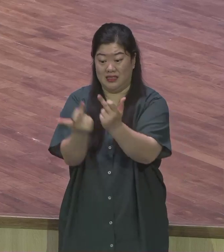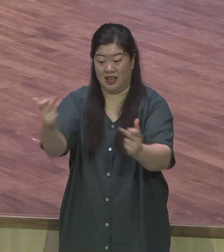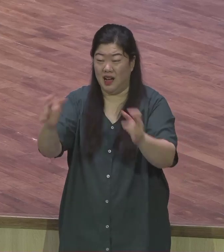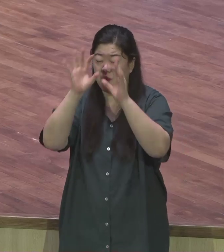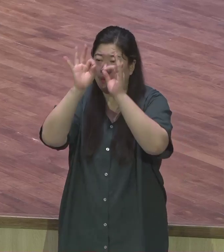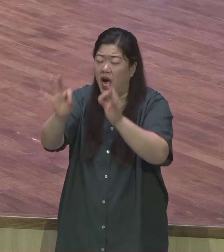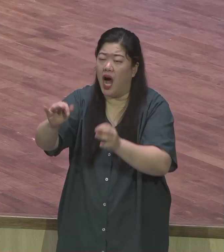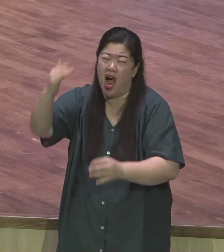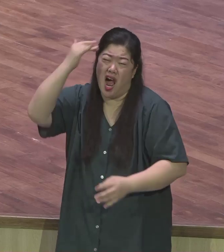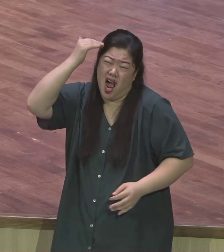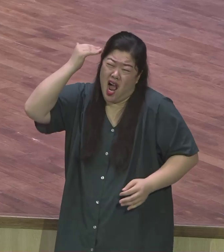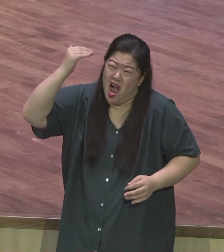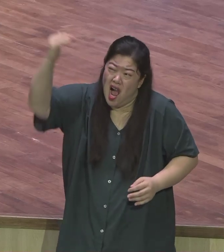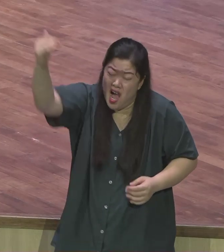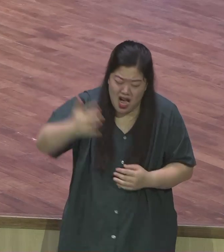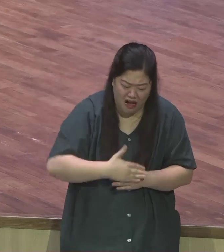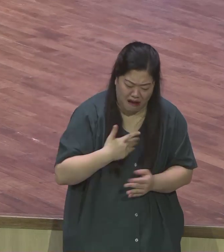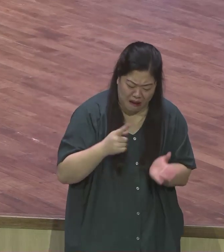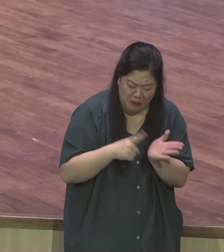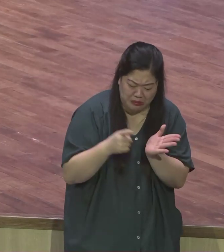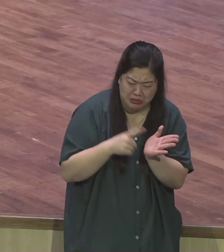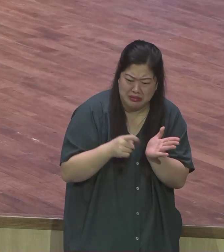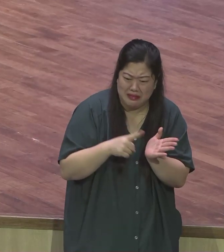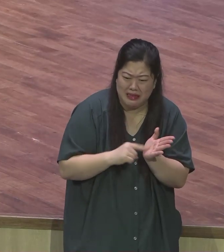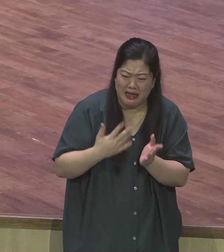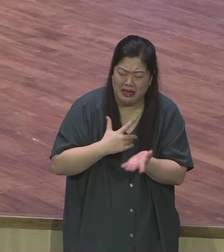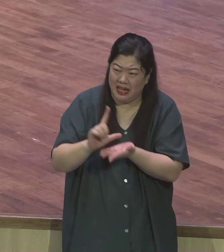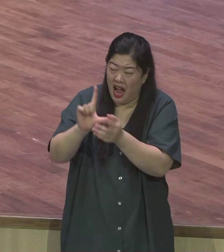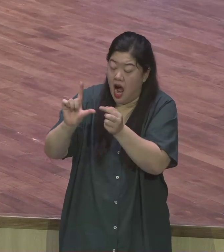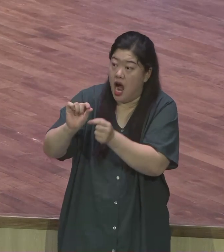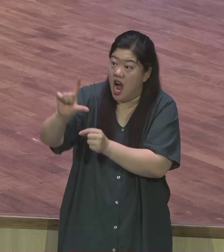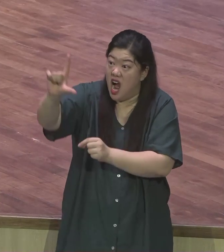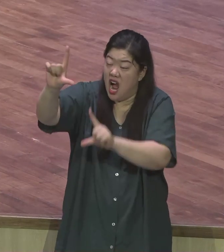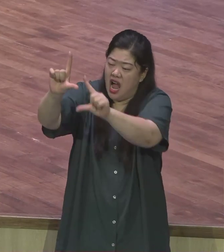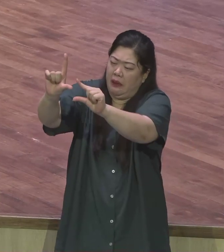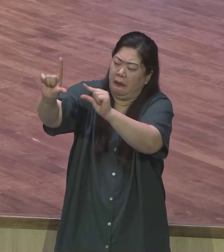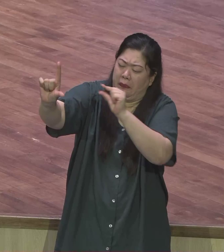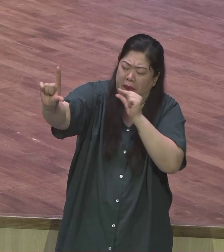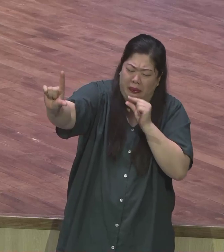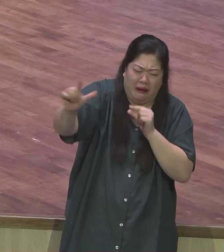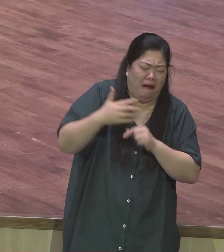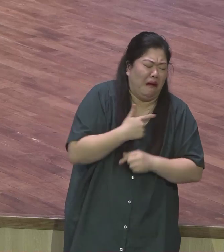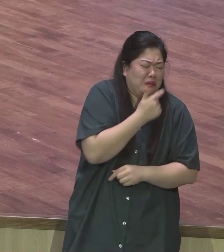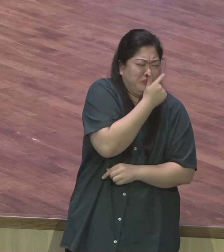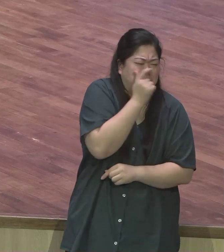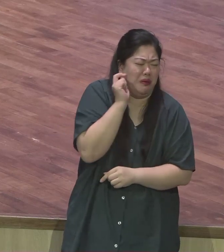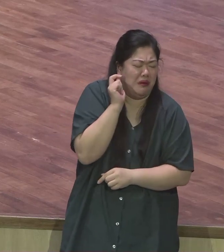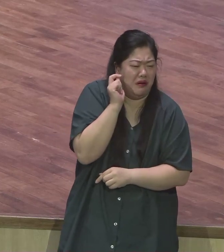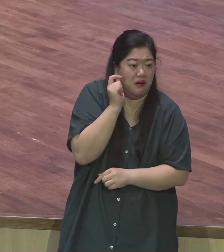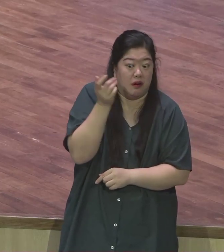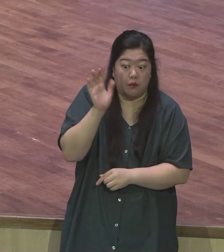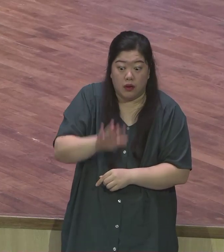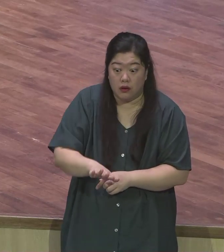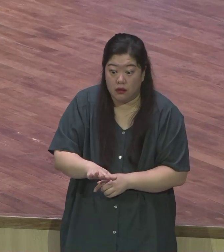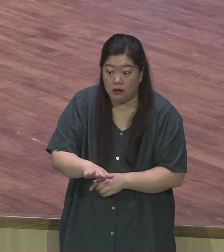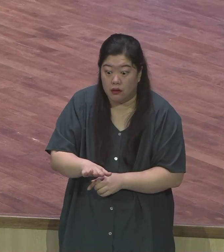되었습니다 자 메뚜기 콤플렉스는 결국 뭐를 본 거냐 거인족숙들을 바라보면서 순간 우리가 왜 가난한 땅을 들어가야 하는지